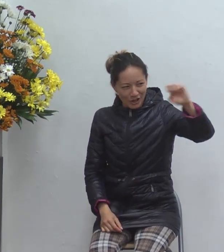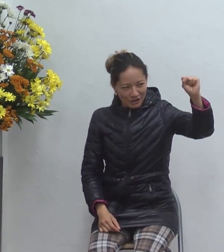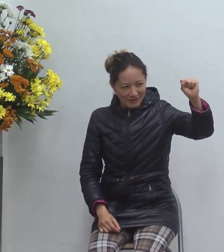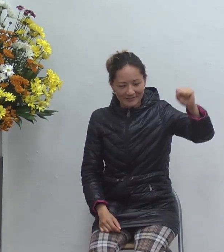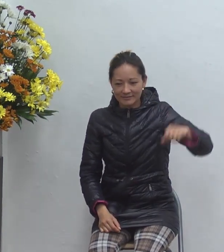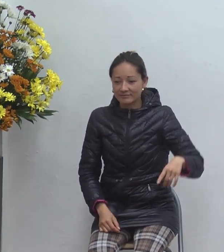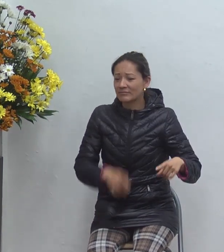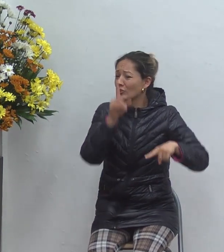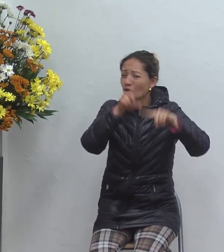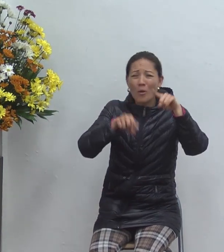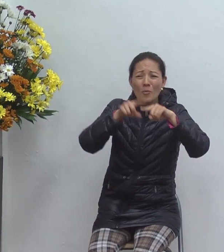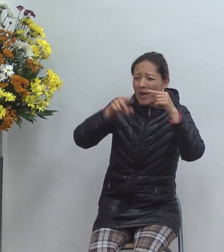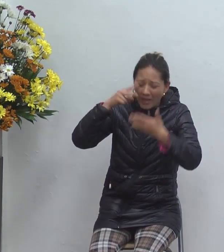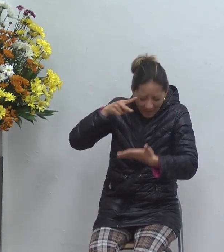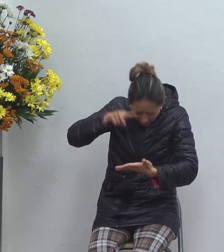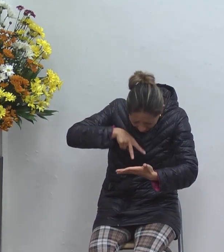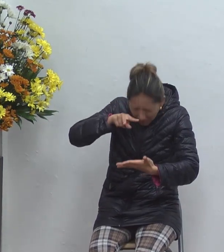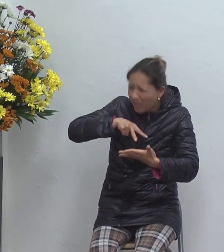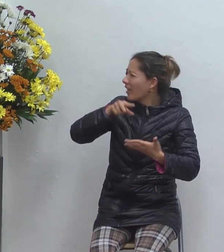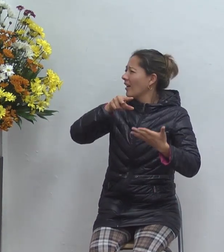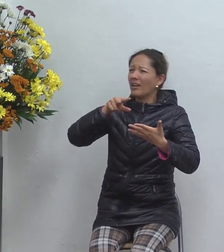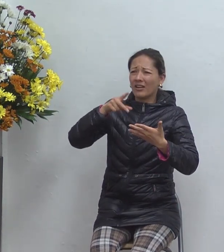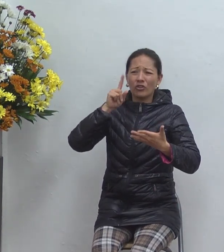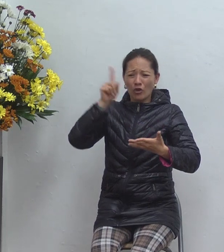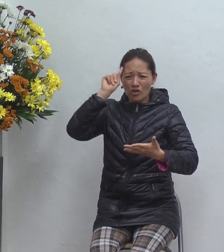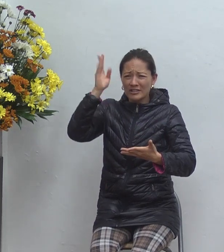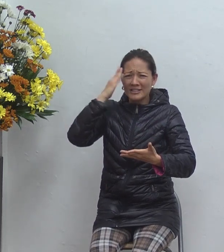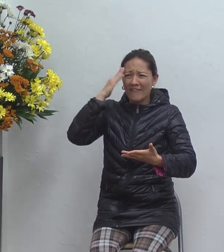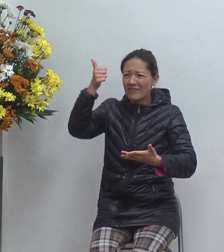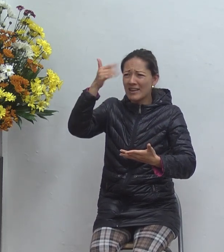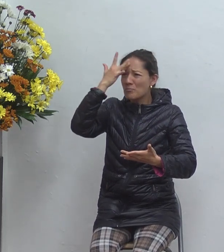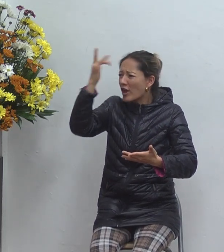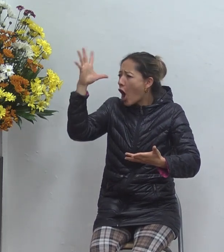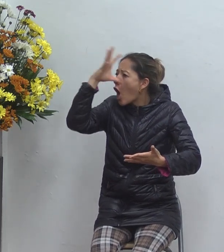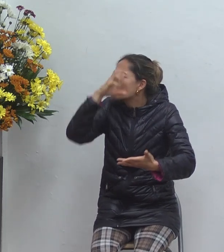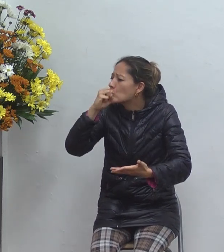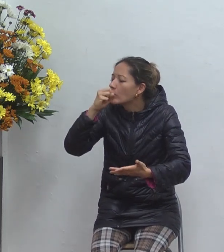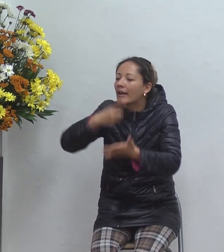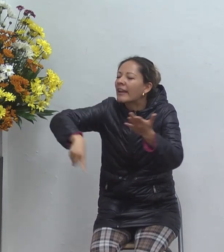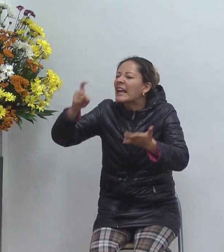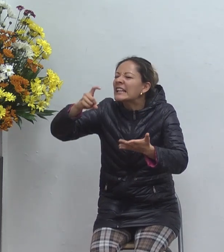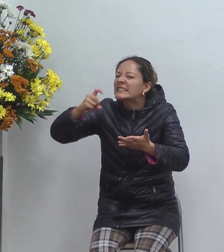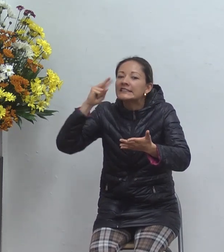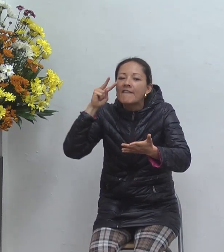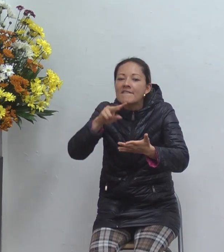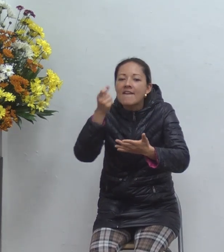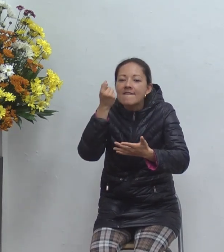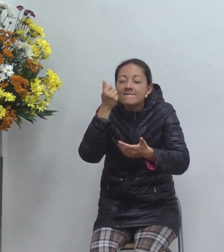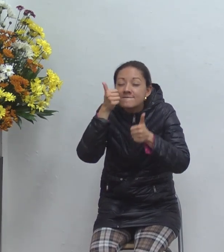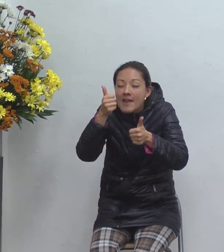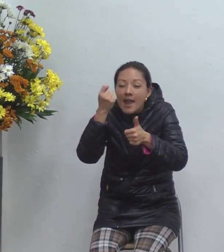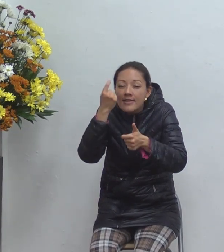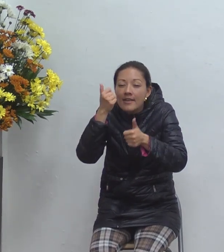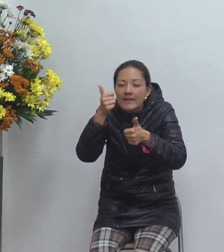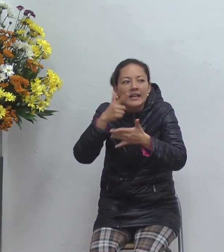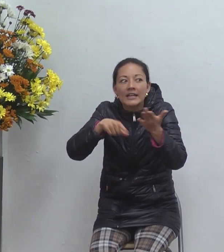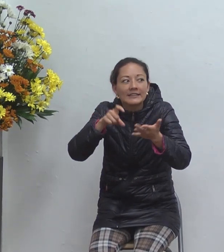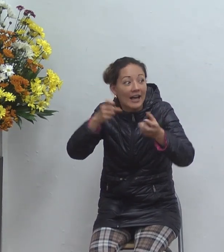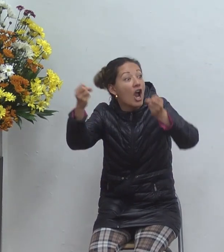pueden ver bien no pueden leer bien no pueden saber las cosas bien que necesitan para poder ver bien luz por favor ilumínalos dales gloria